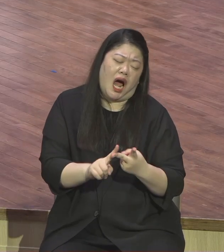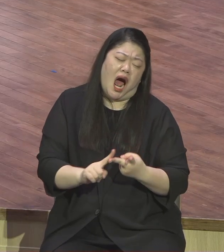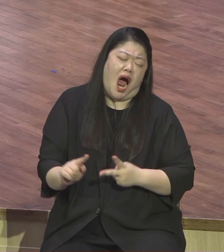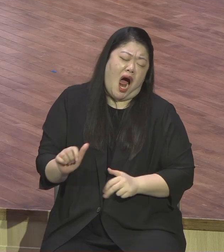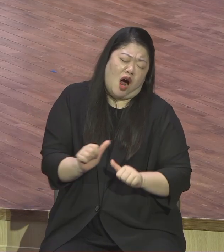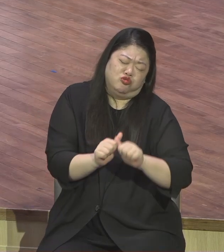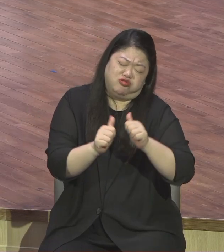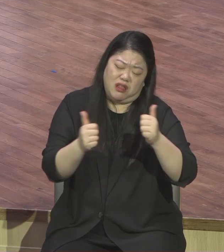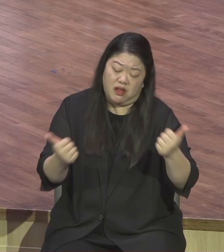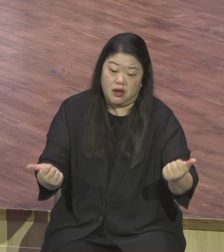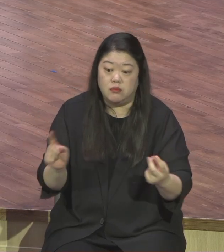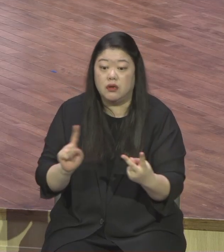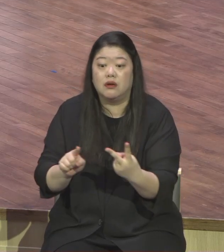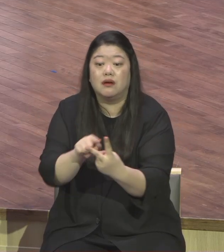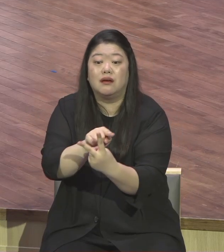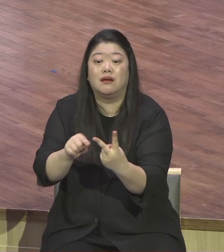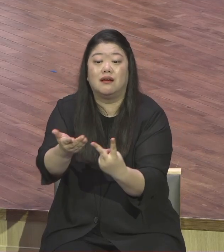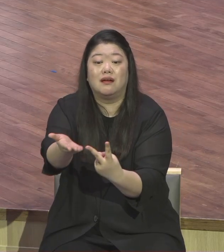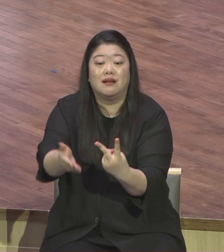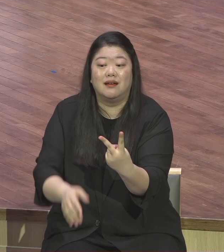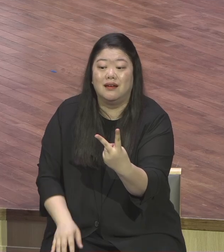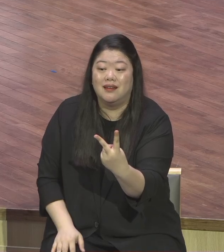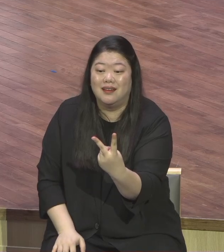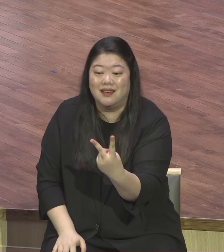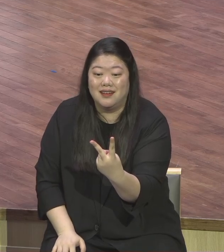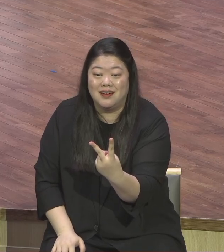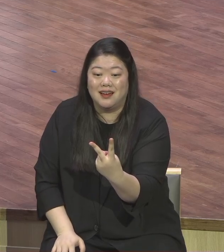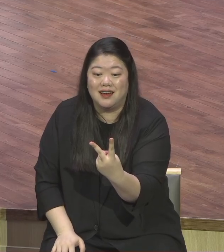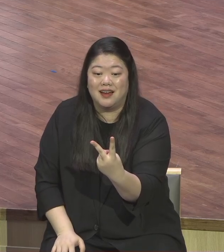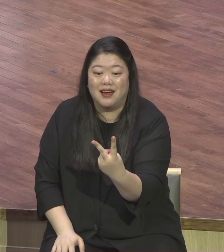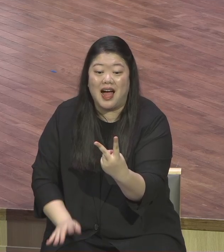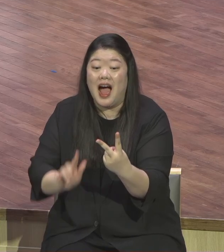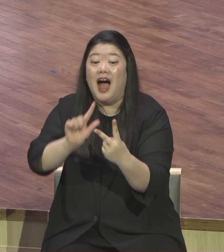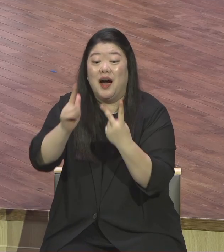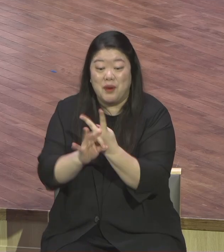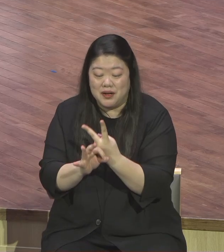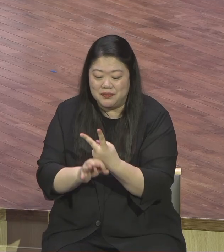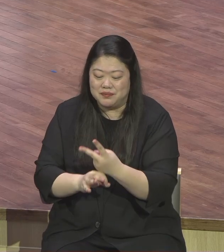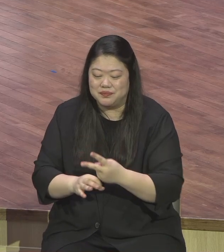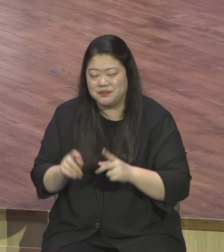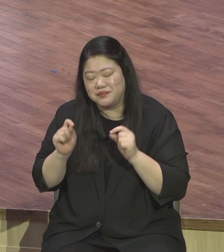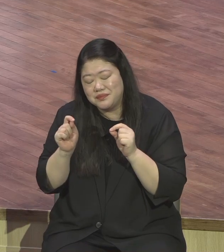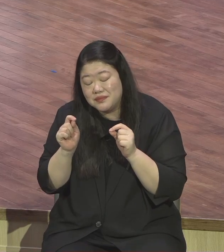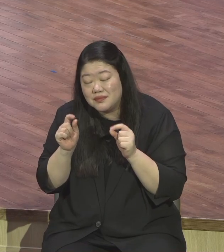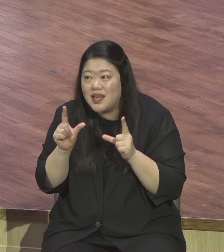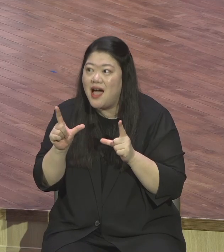피곤해 이리 시작합니까? 아니면 하나님 오늘 또 하루를 하신 거 감사합니다